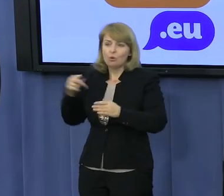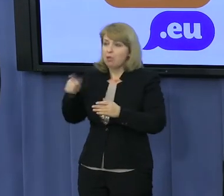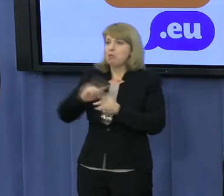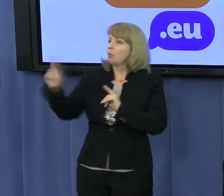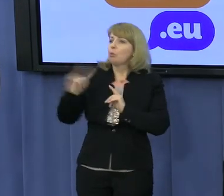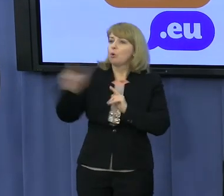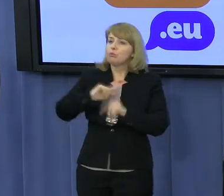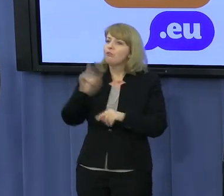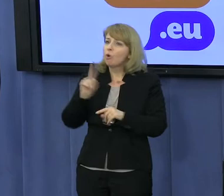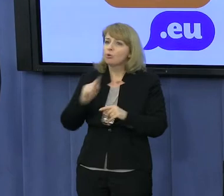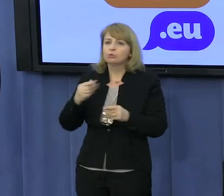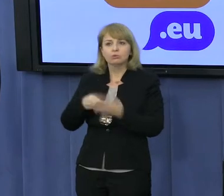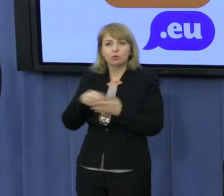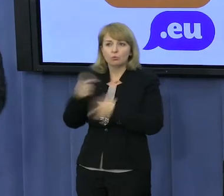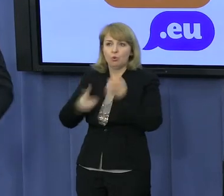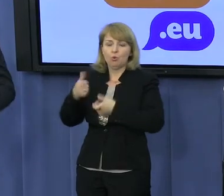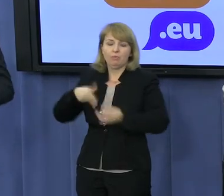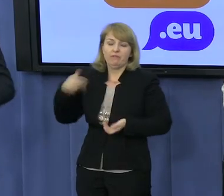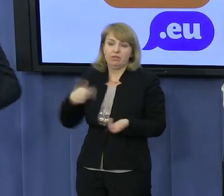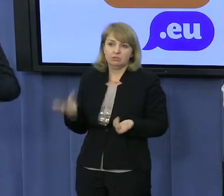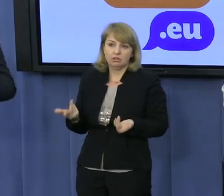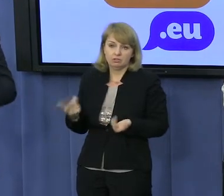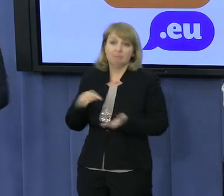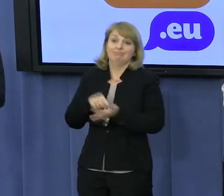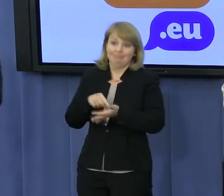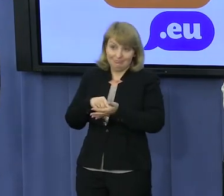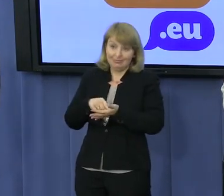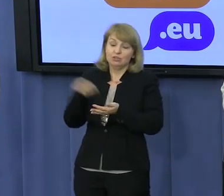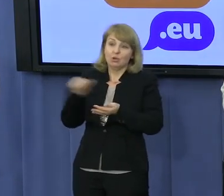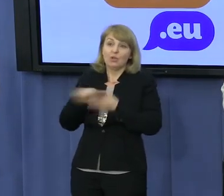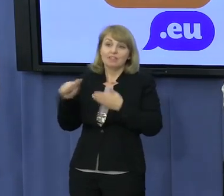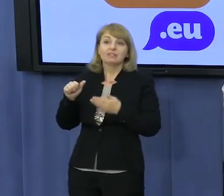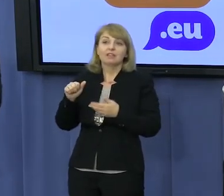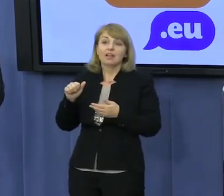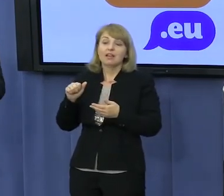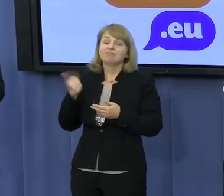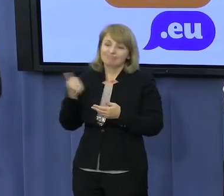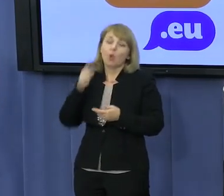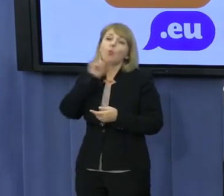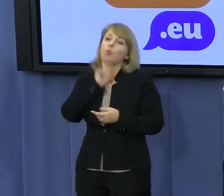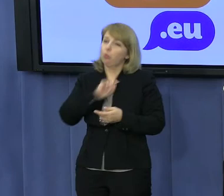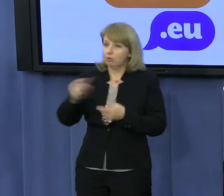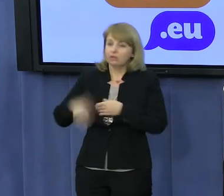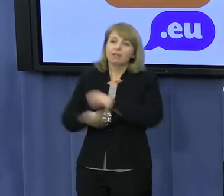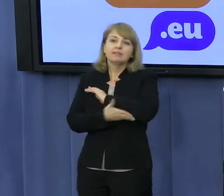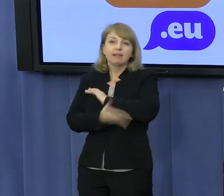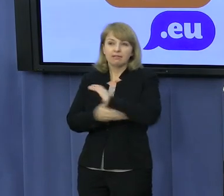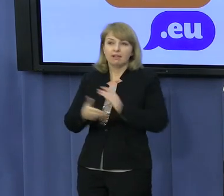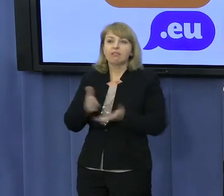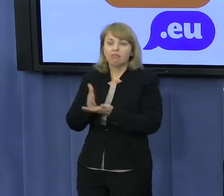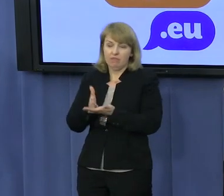sklepów na zakupy. Przestrzegając w ten sposób zasad wiary. Tylko muszą to wymusić rozwiązaniami